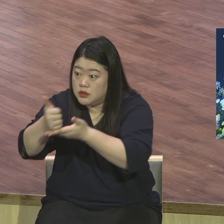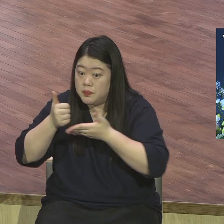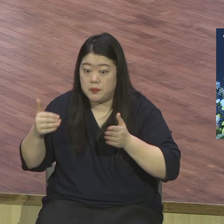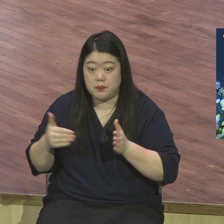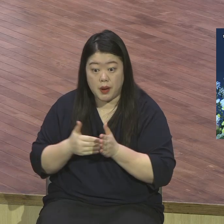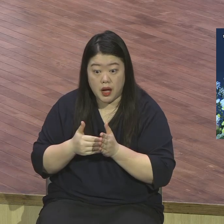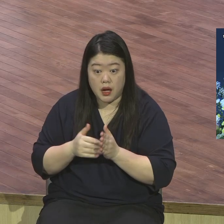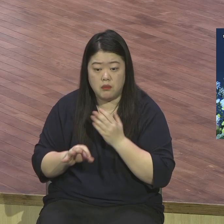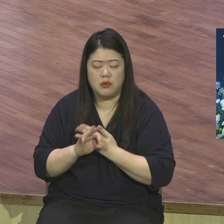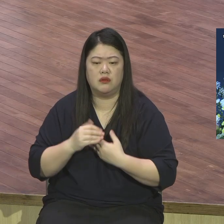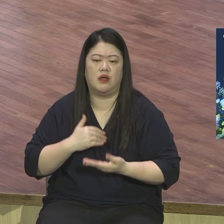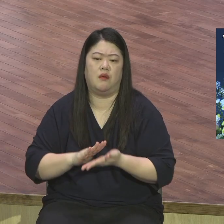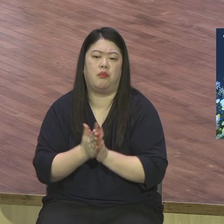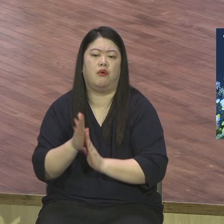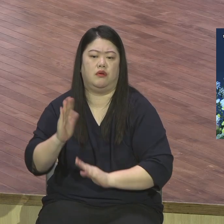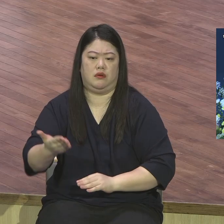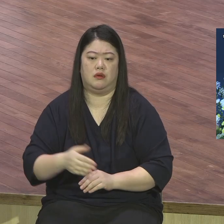피하는데 너는 난리에서 뭘 하느냐